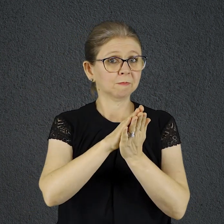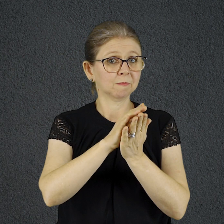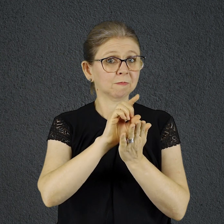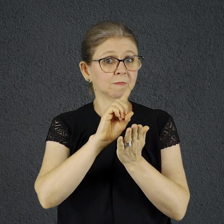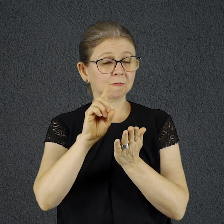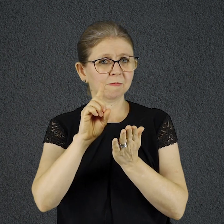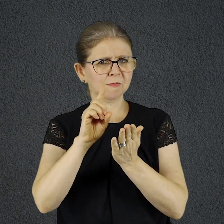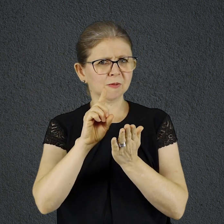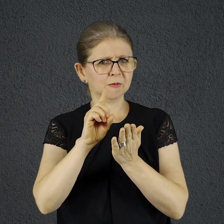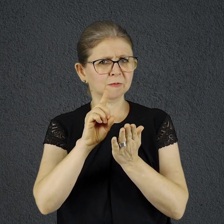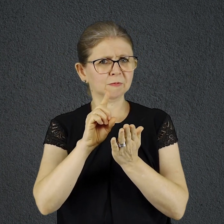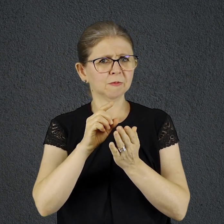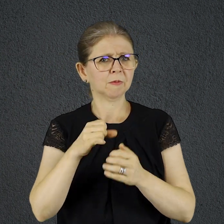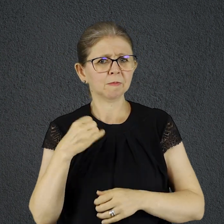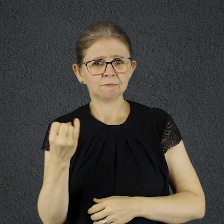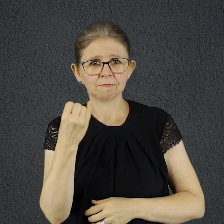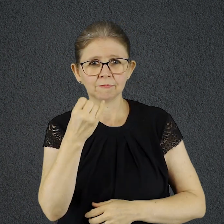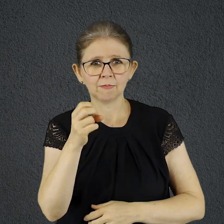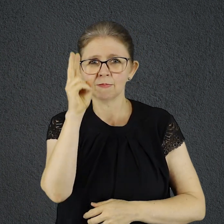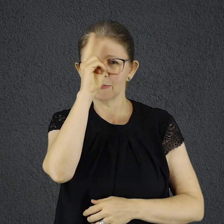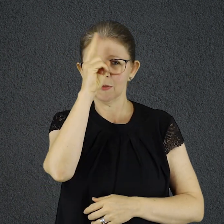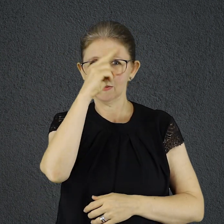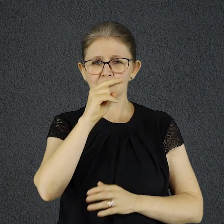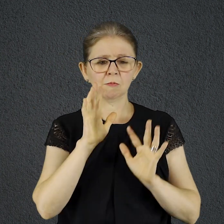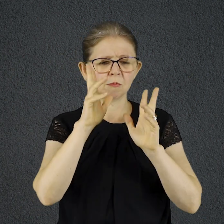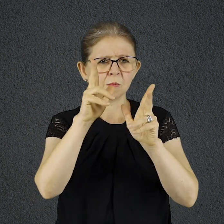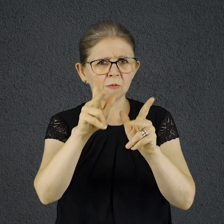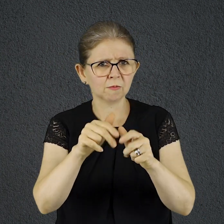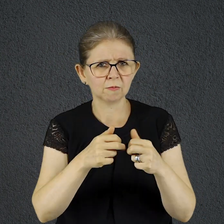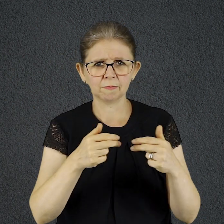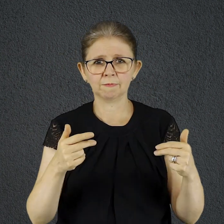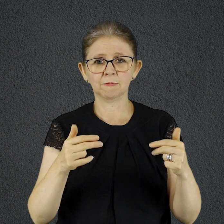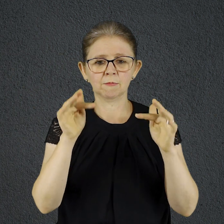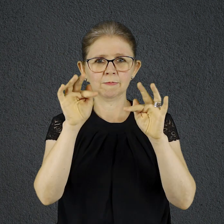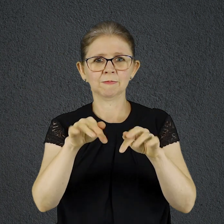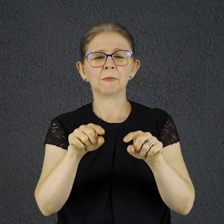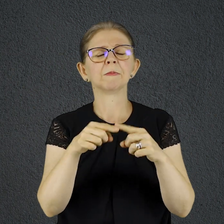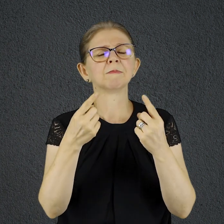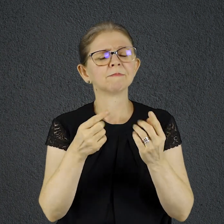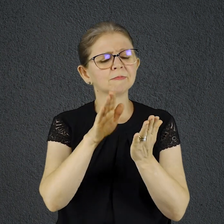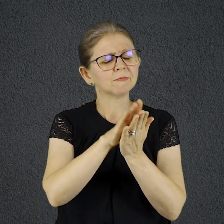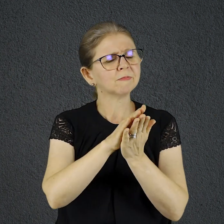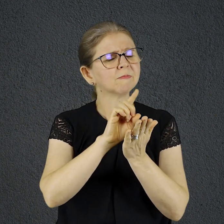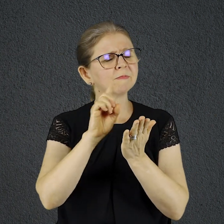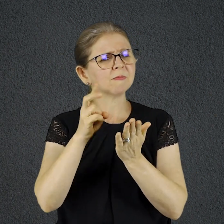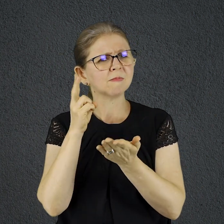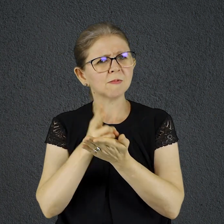mas a Palavra de Deus permanecerá para sempre conforme Mateus capítulo 24 versículo 35